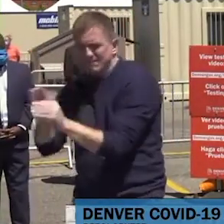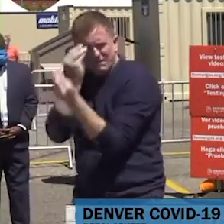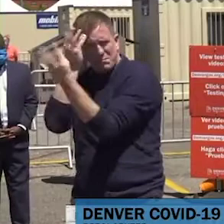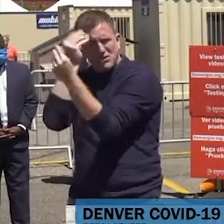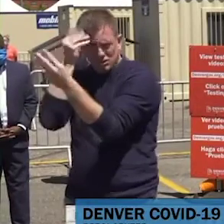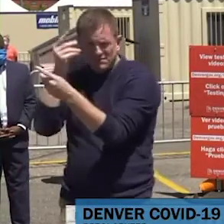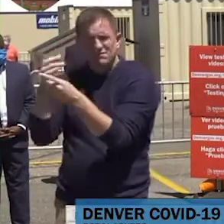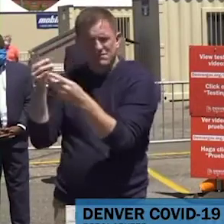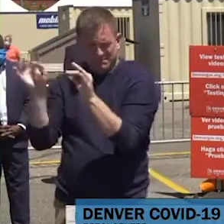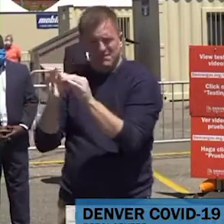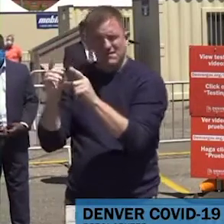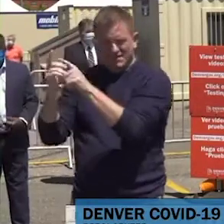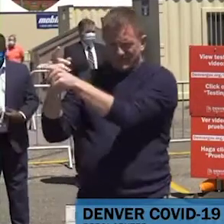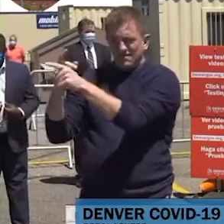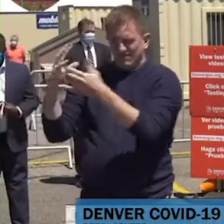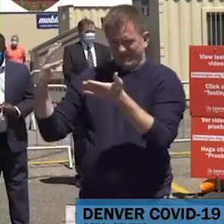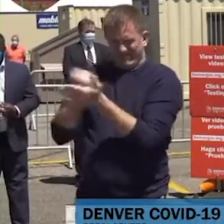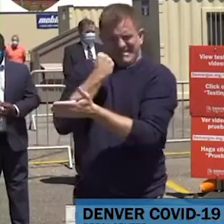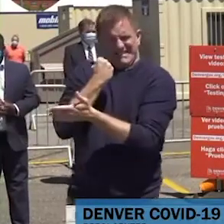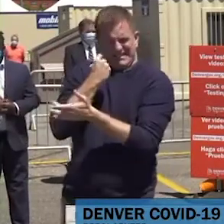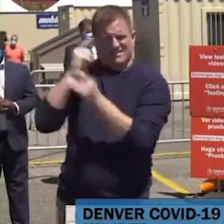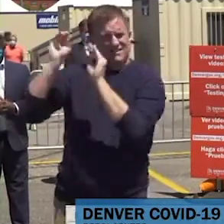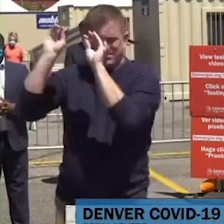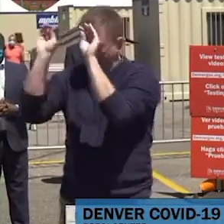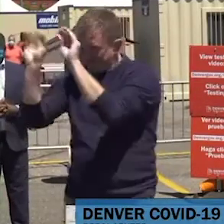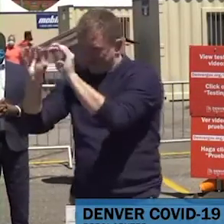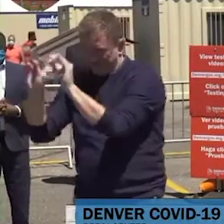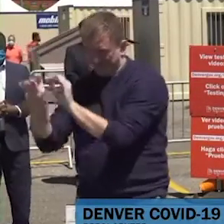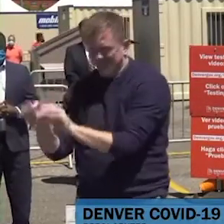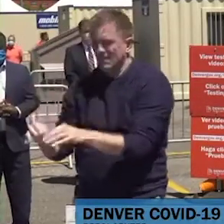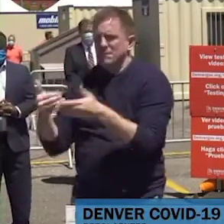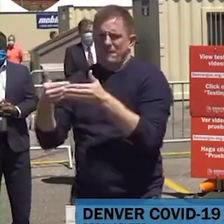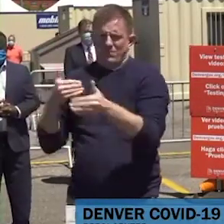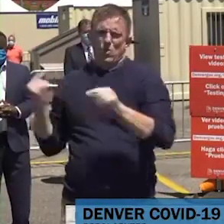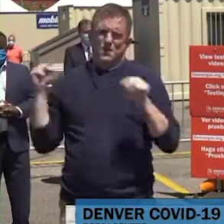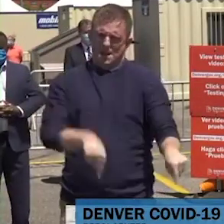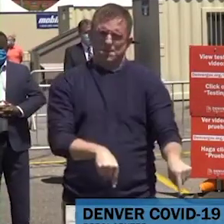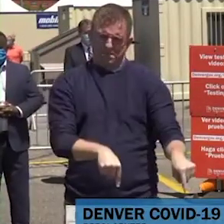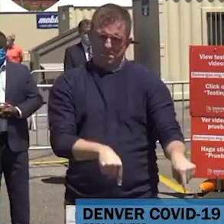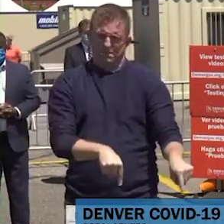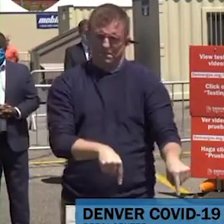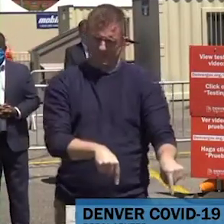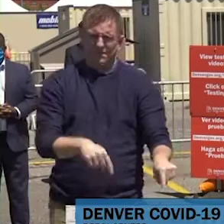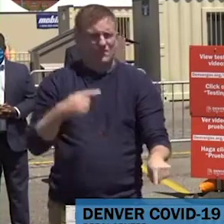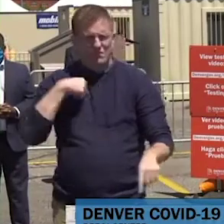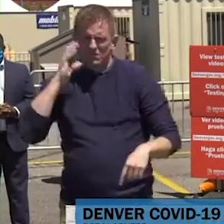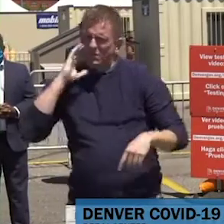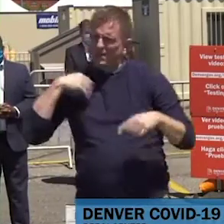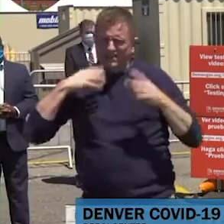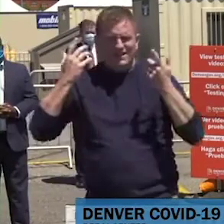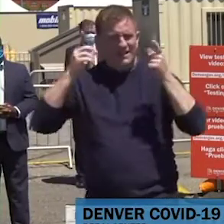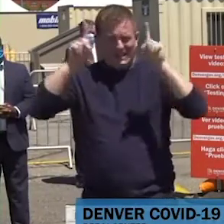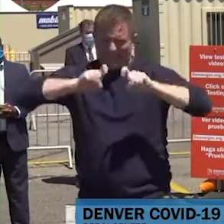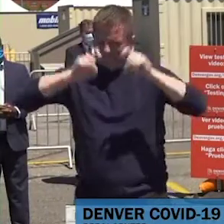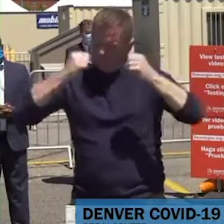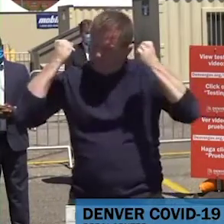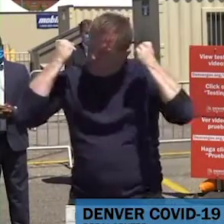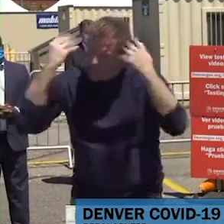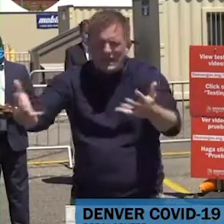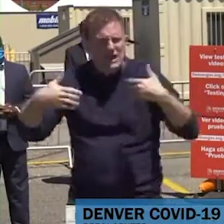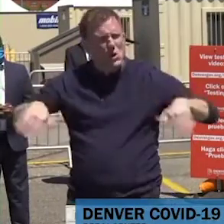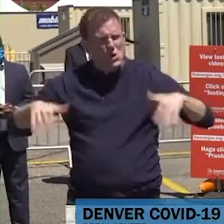es que quieren venir a este sitio para poder conducir todas las pruebas posibles y lo más rápido posible, en cualquier día.